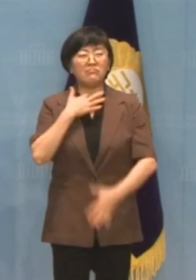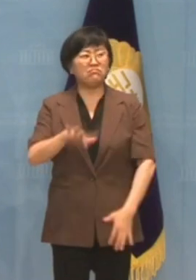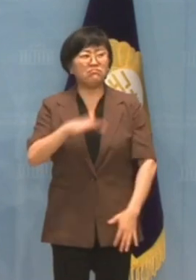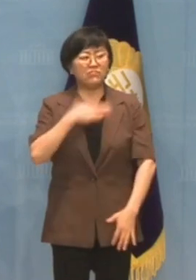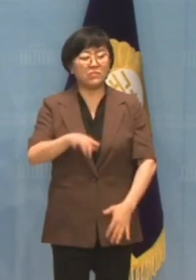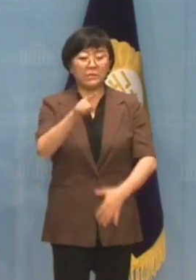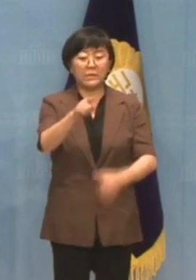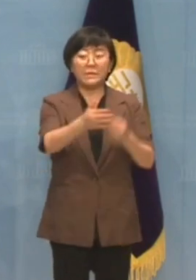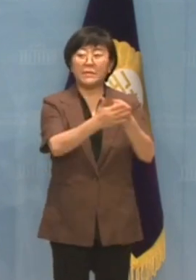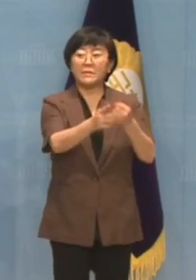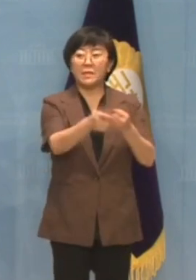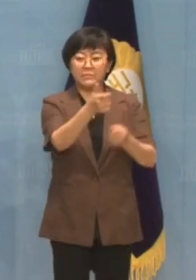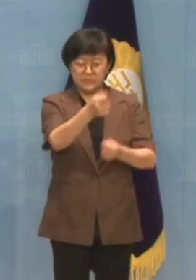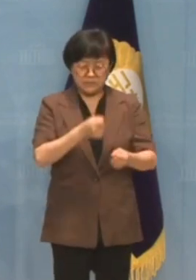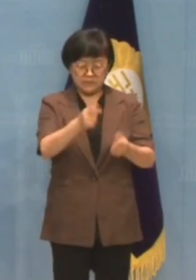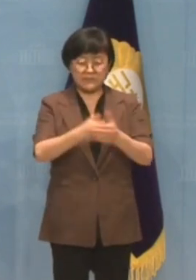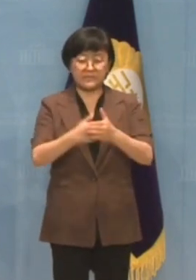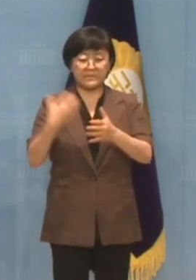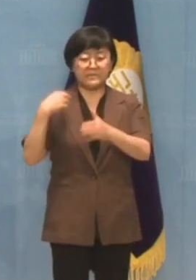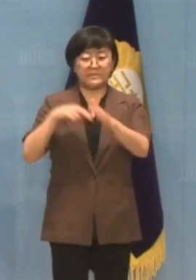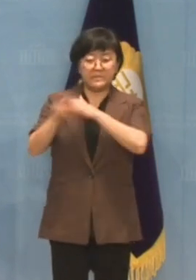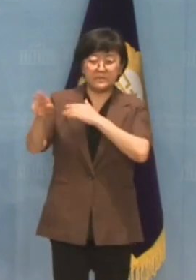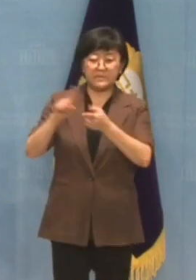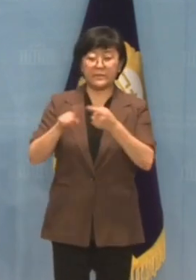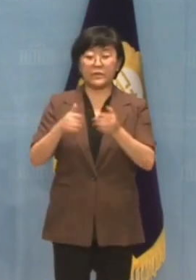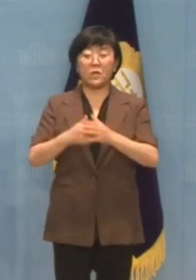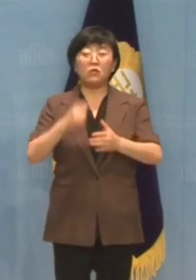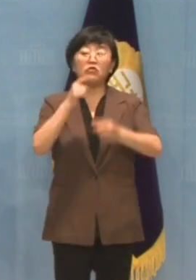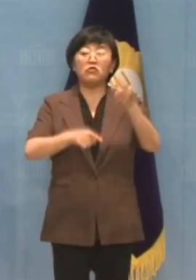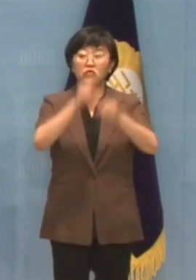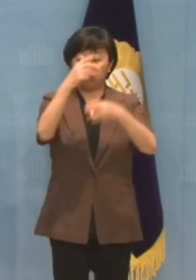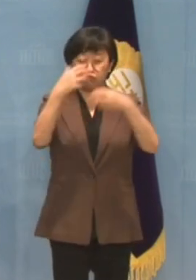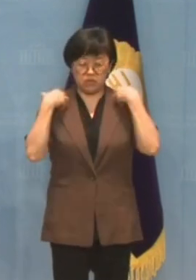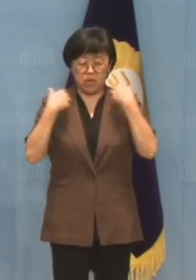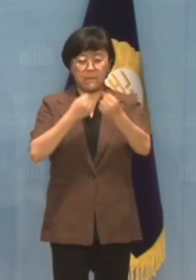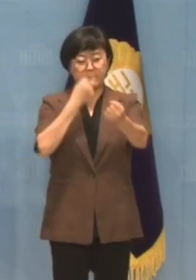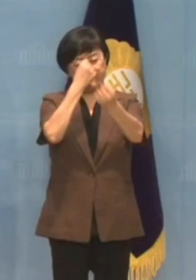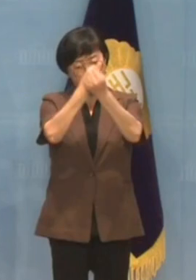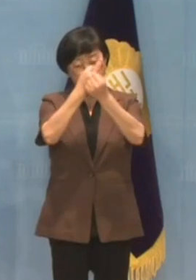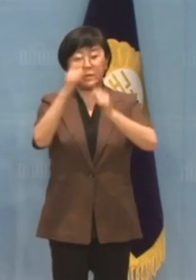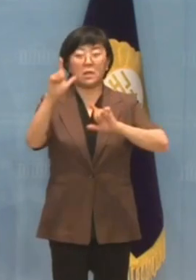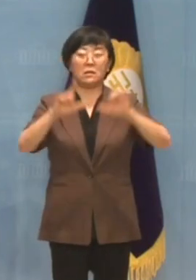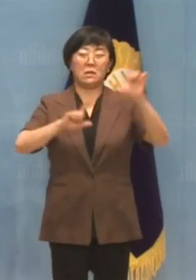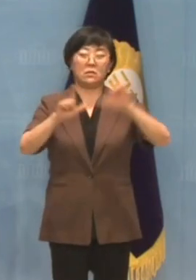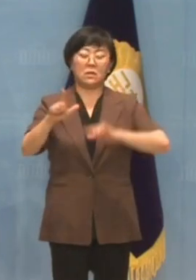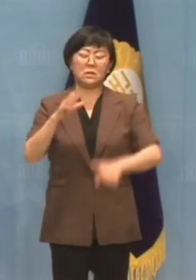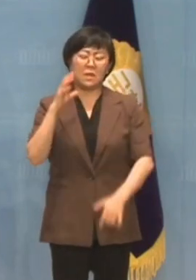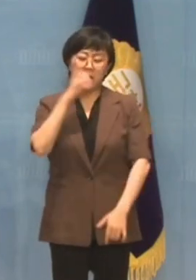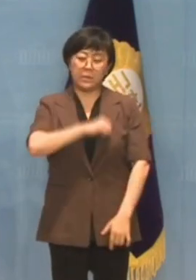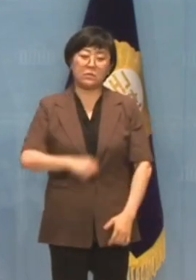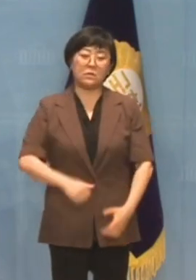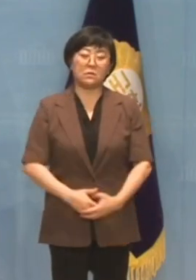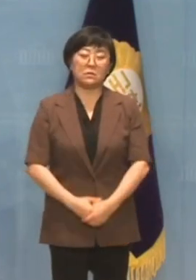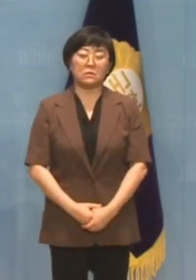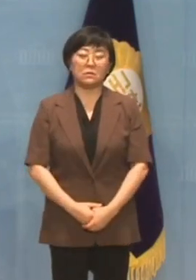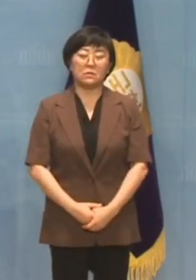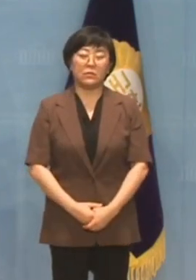남탓하며 책임 회피에만 골몰하는 윤석열 정부의 뻔뻔한 태도에 할 말을 잃습니다